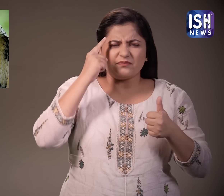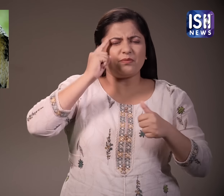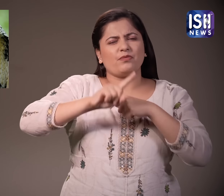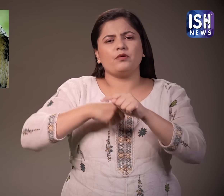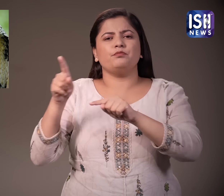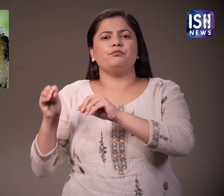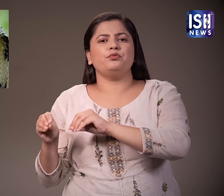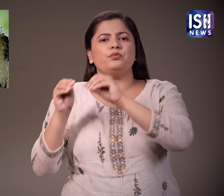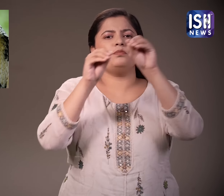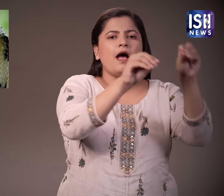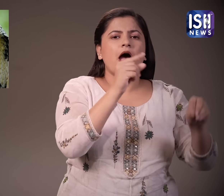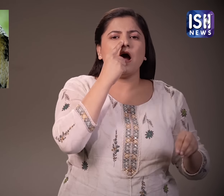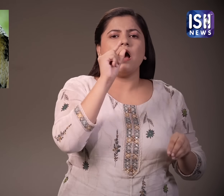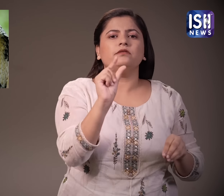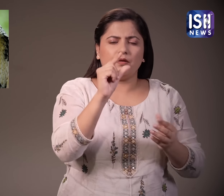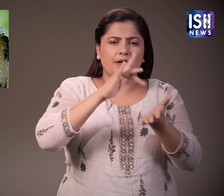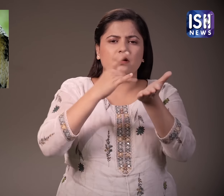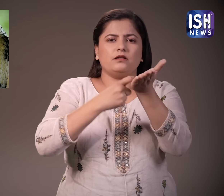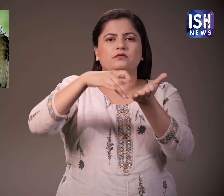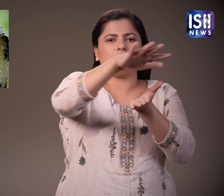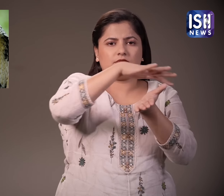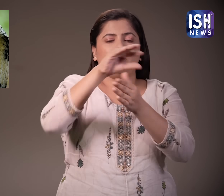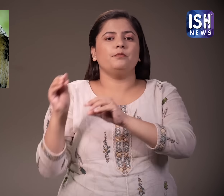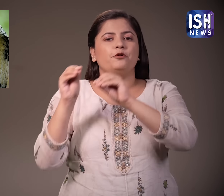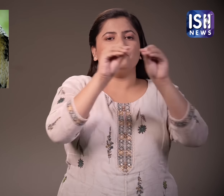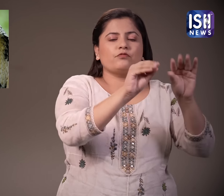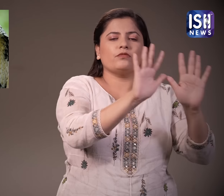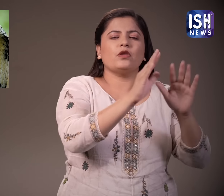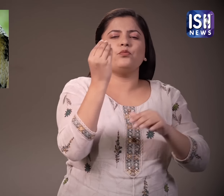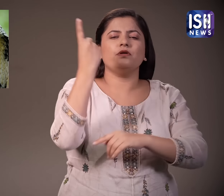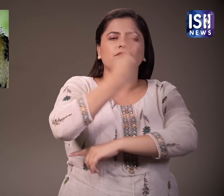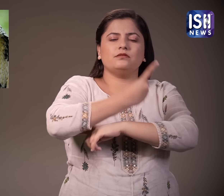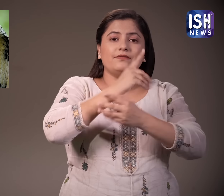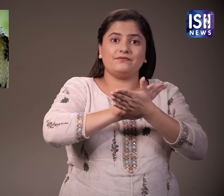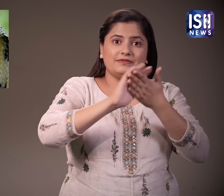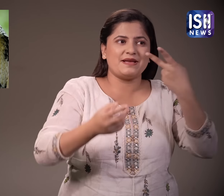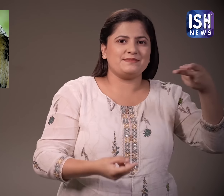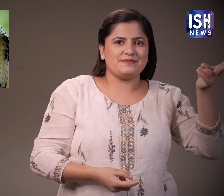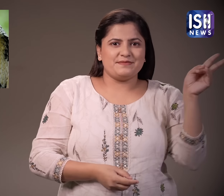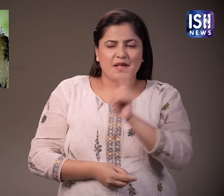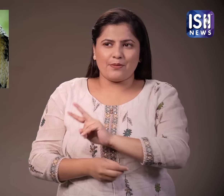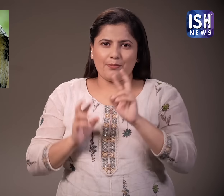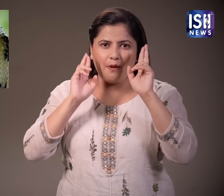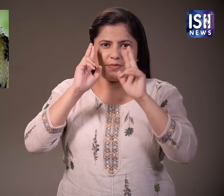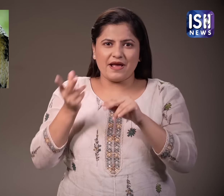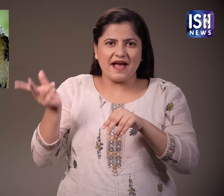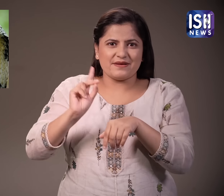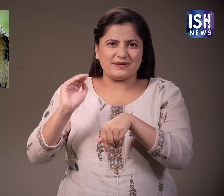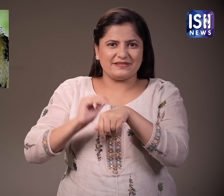फिर उन्होंने रादानगर में अपनी चाची के साथ रहने का फैसला किया एक दिन उसने अपने घर लोटने का